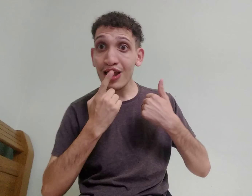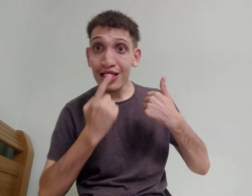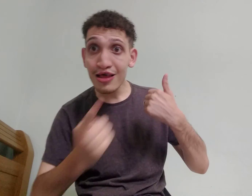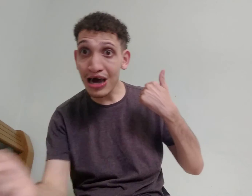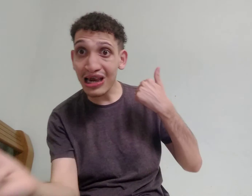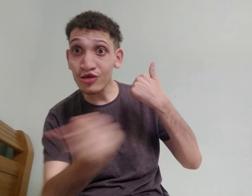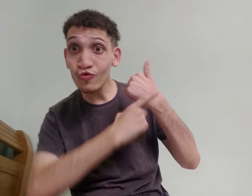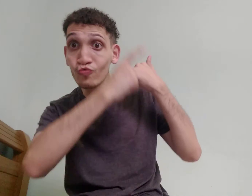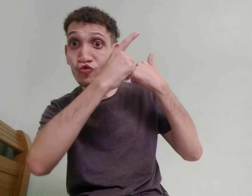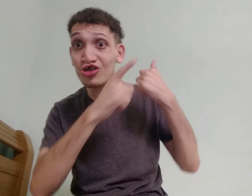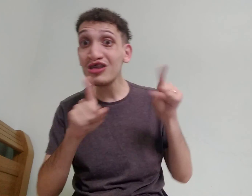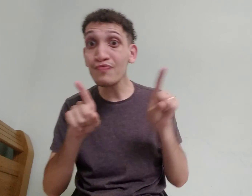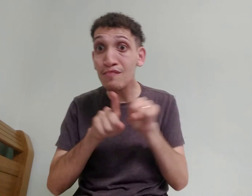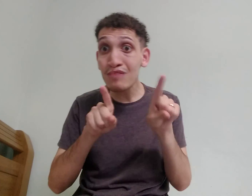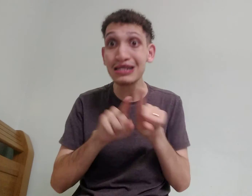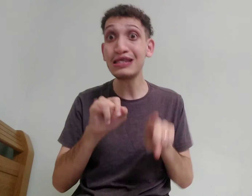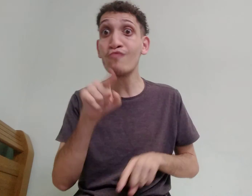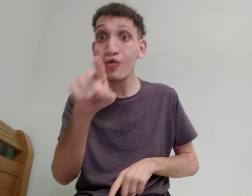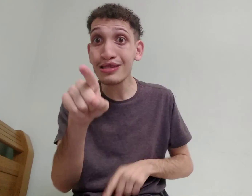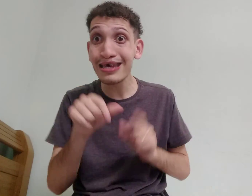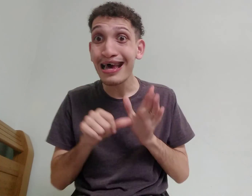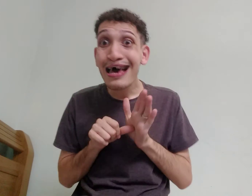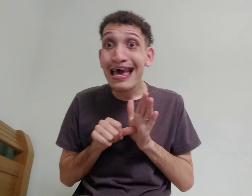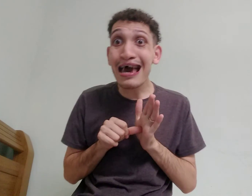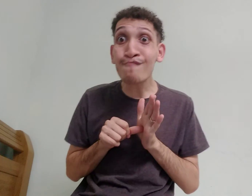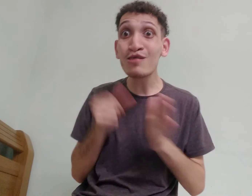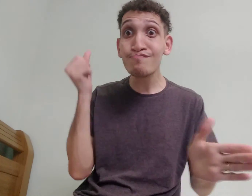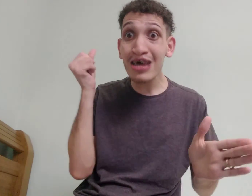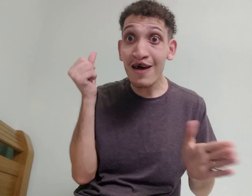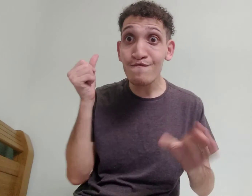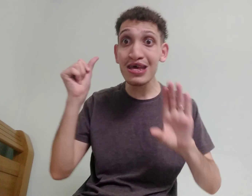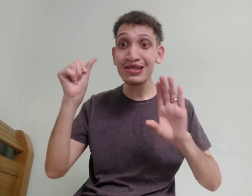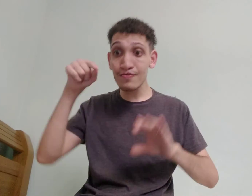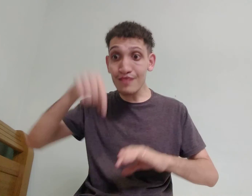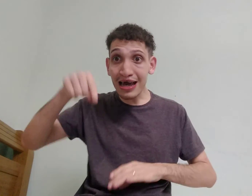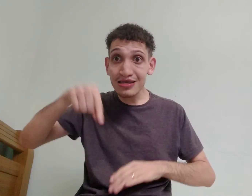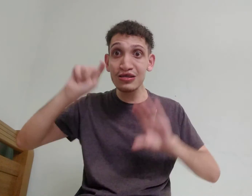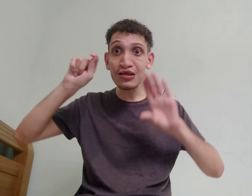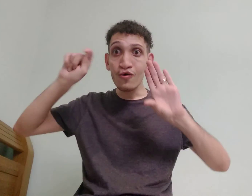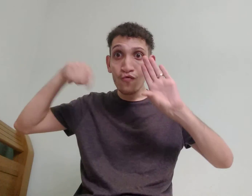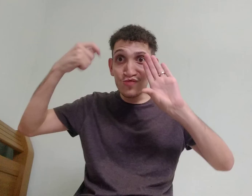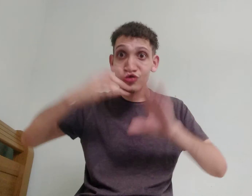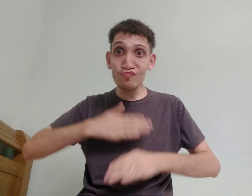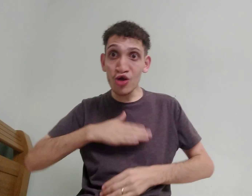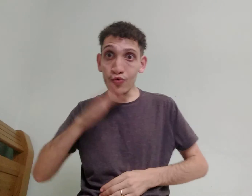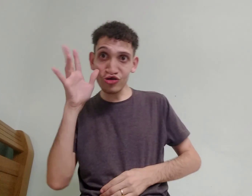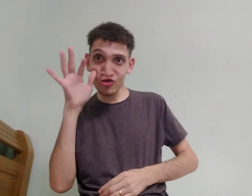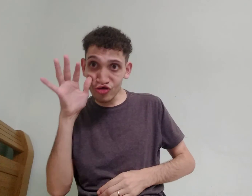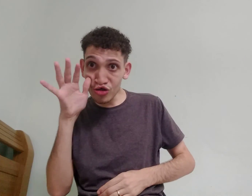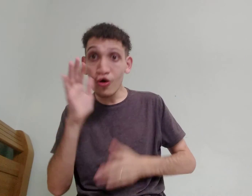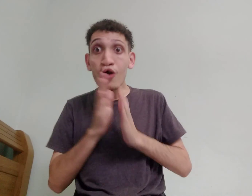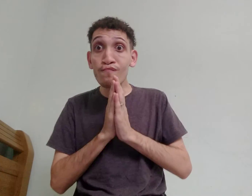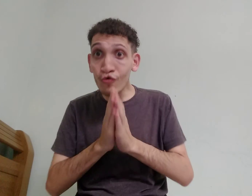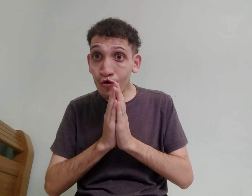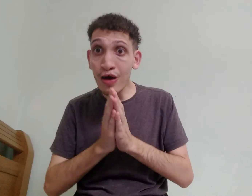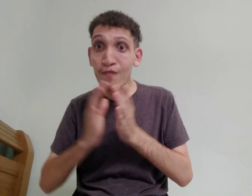vai lá e curte, e também, se você, é a primeira vez que tá aqui, vídeo meu assistindo, por favor, se